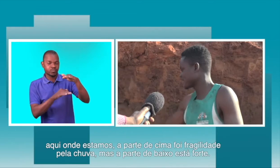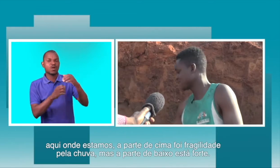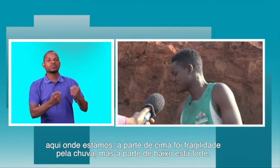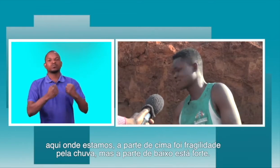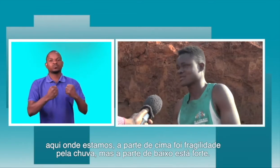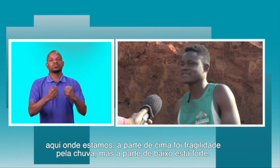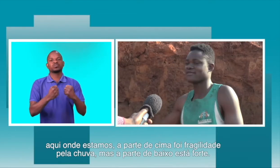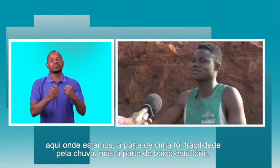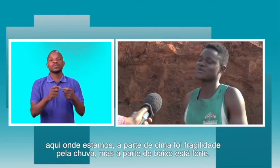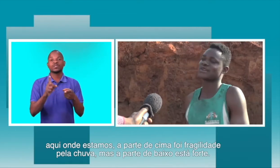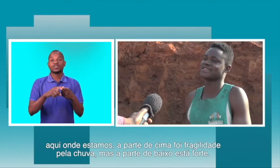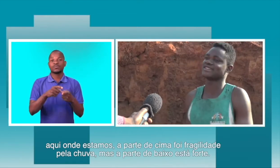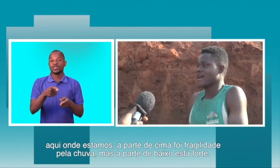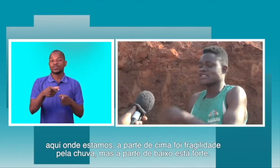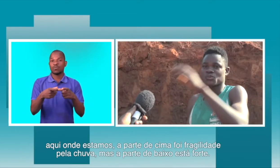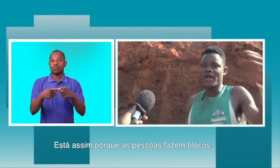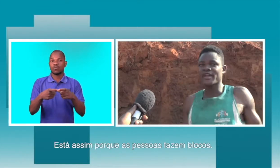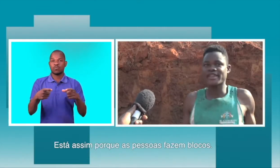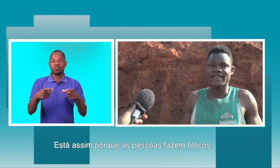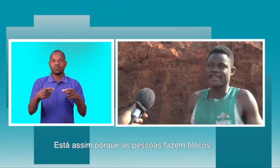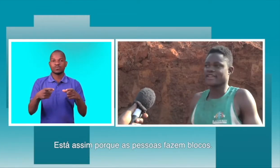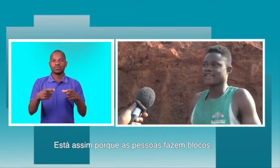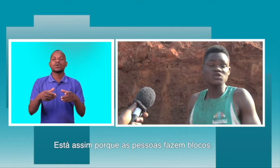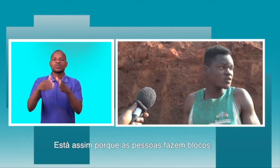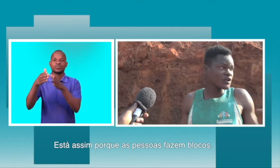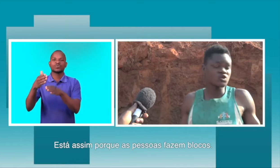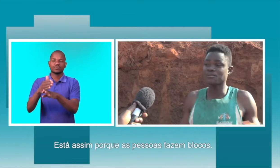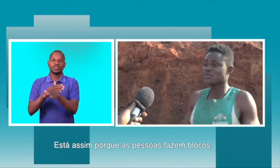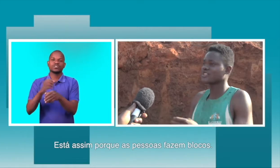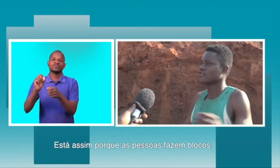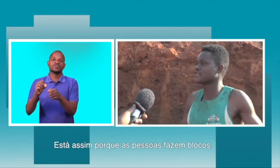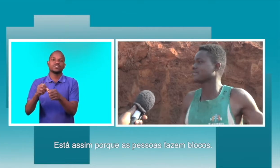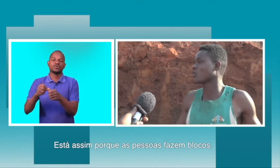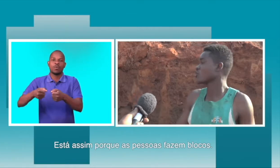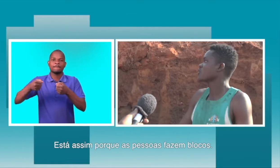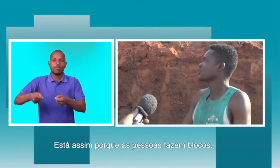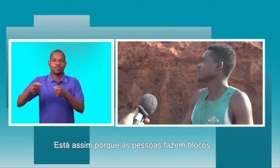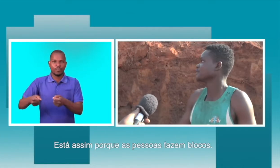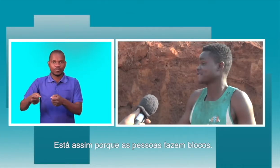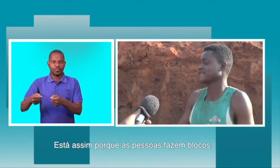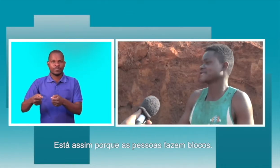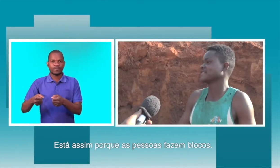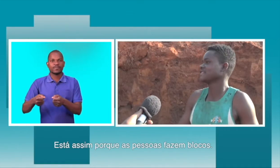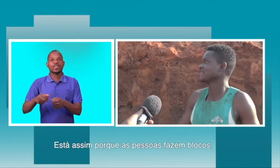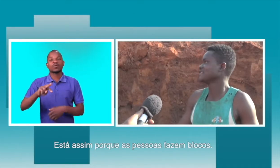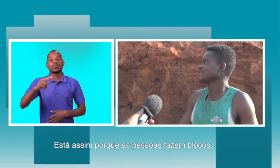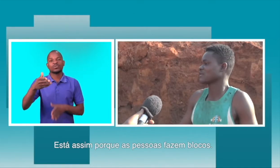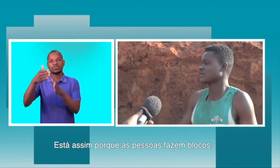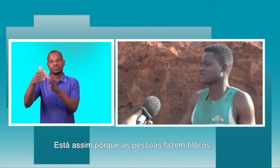parte aqui, até embaixo. Estava muito forte. Esses placos aqui, esses placos são pessoas que já vão fazer bloco. Sim, sim, sim. São blocos que